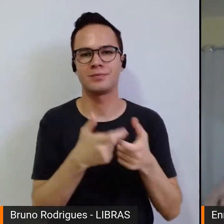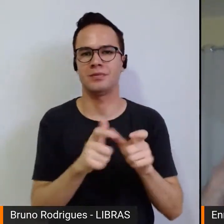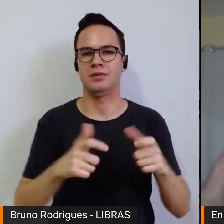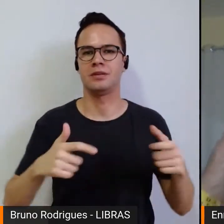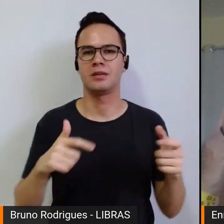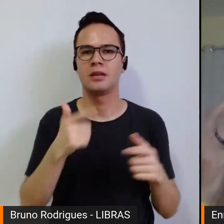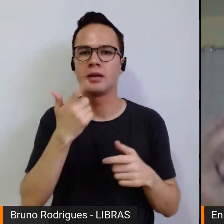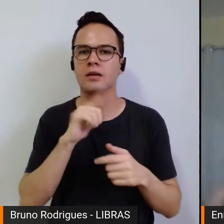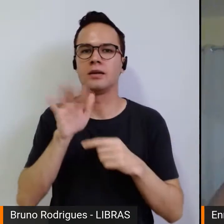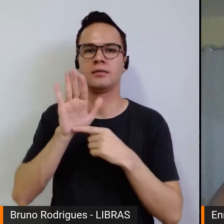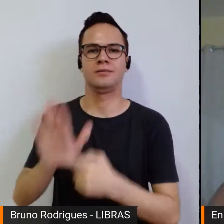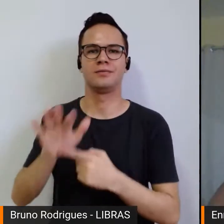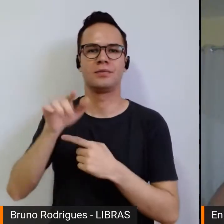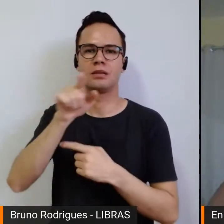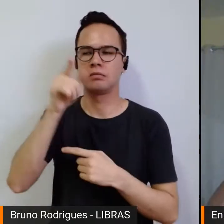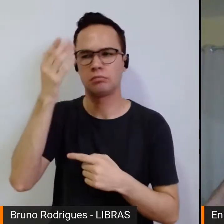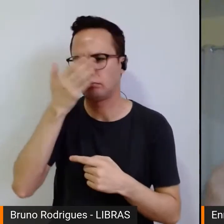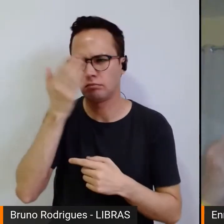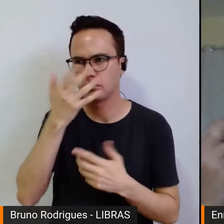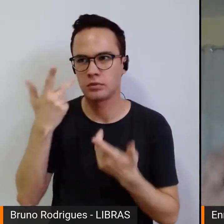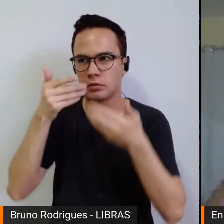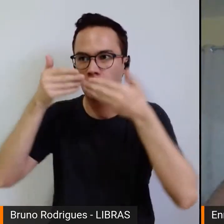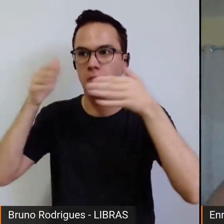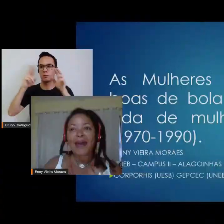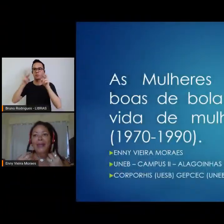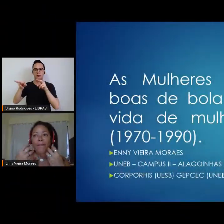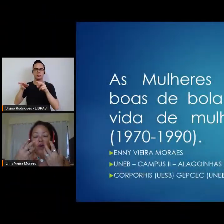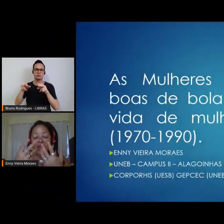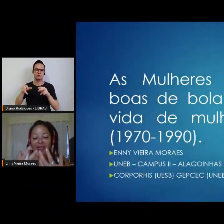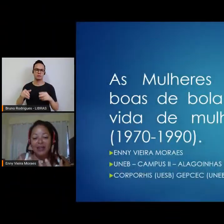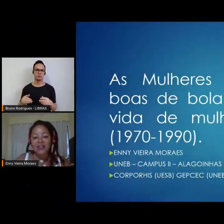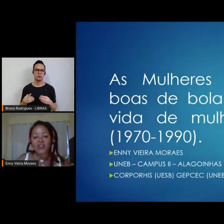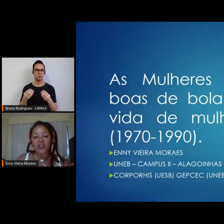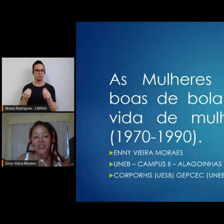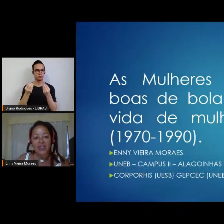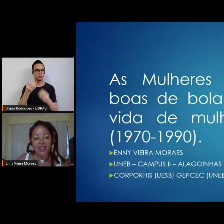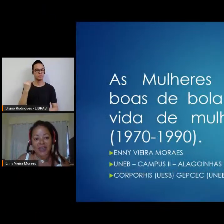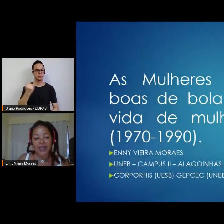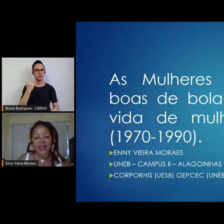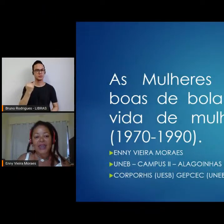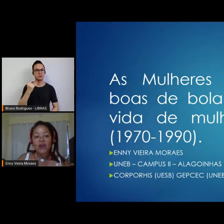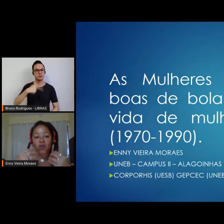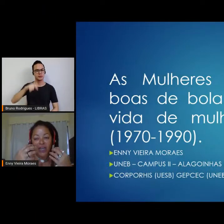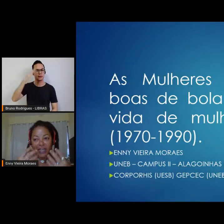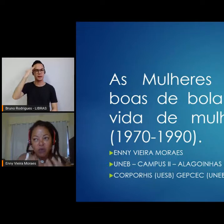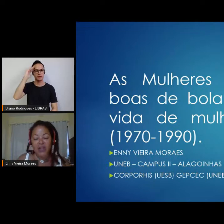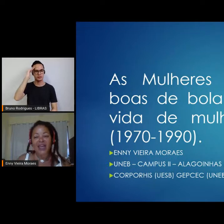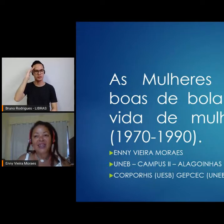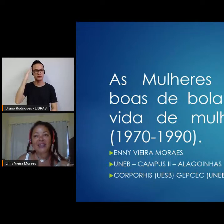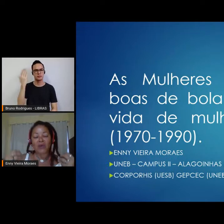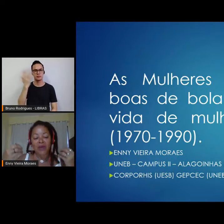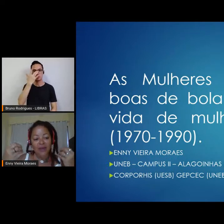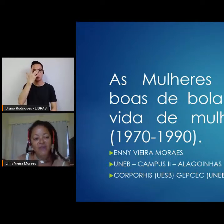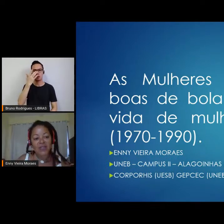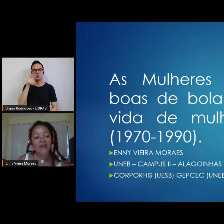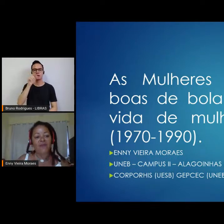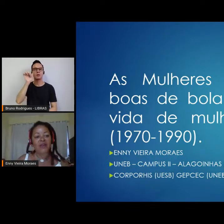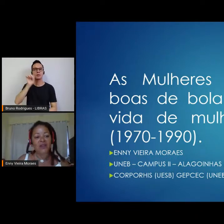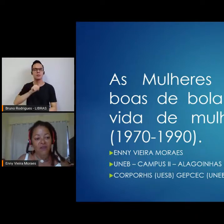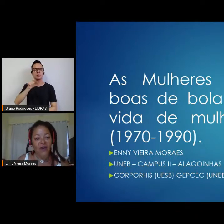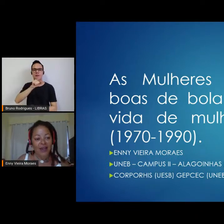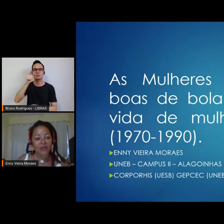contribuir com essa invisibilidade. Como é importante a gente entender que as mulheres são